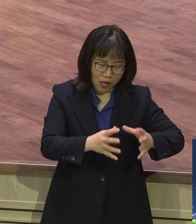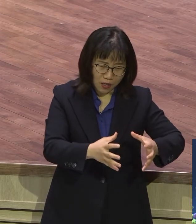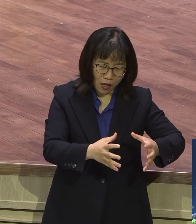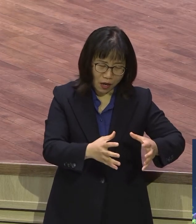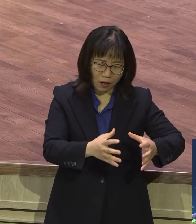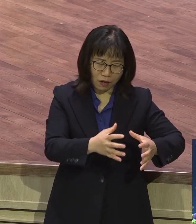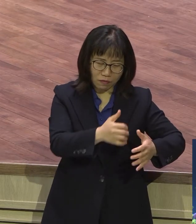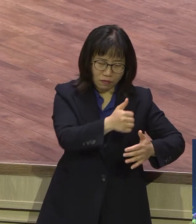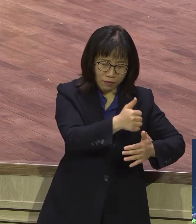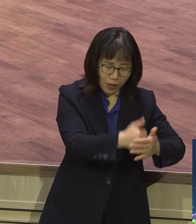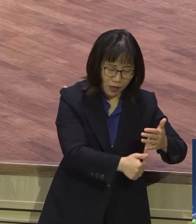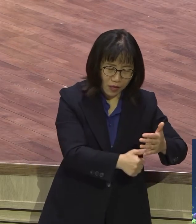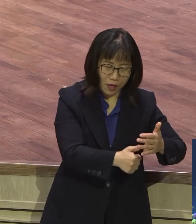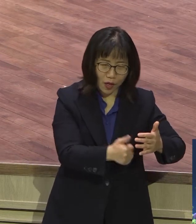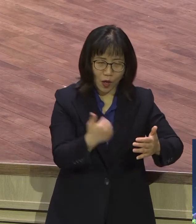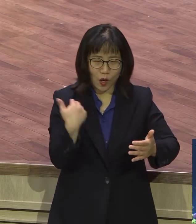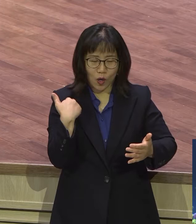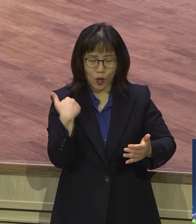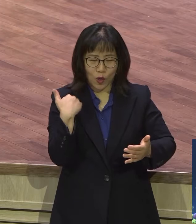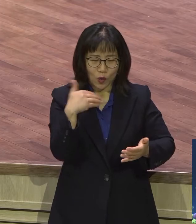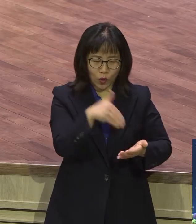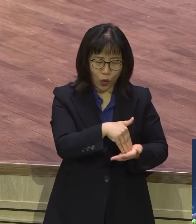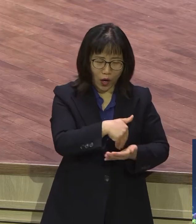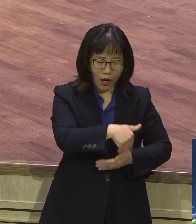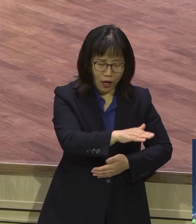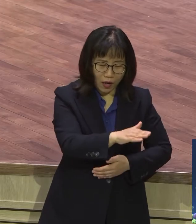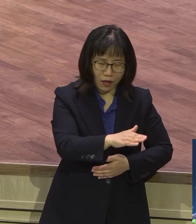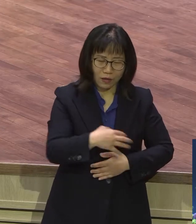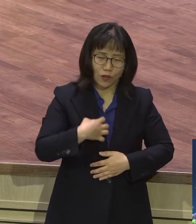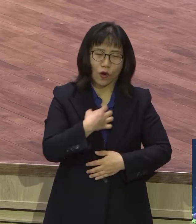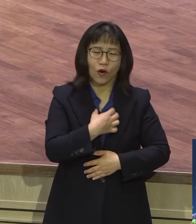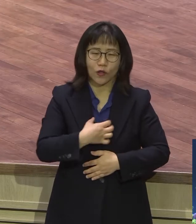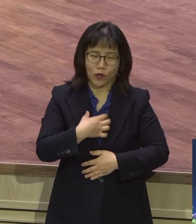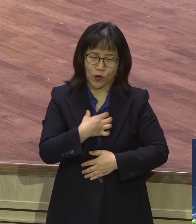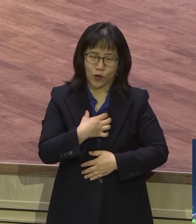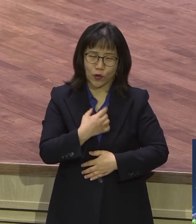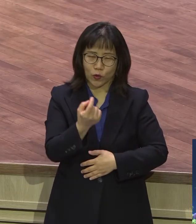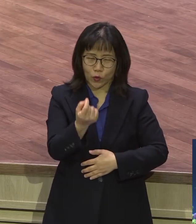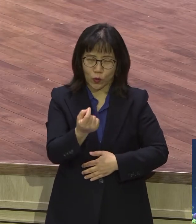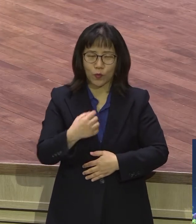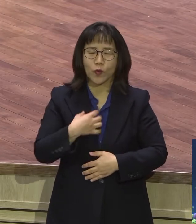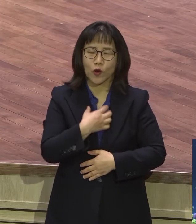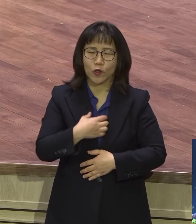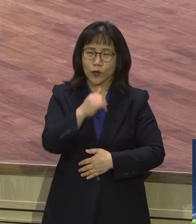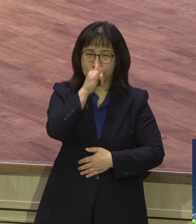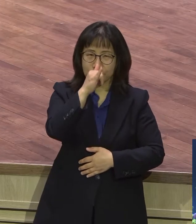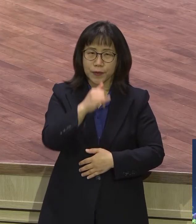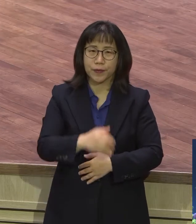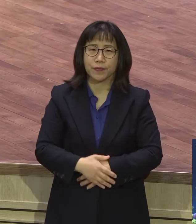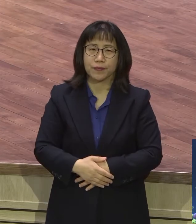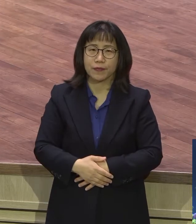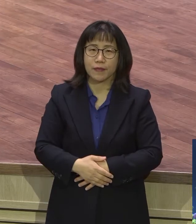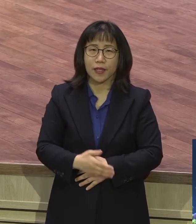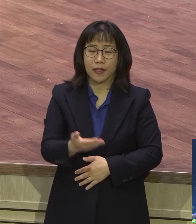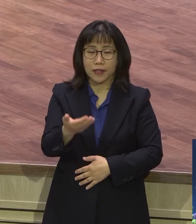세상으로 또 전처럼 빠져들어갔을까 그것이 가장 제가 걱정이 되는데 다행스러운 것은 우리